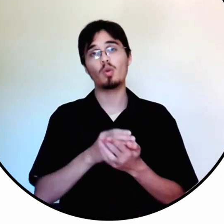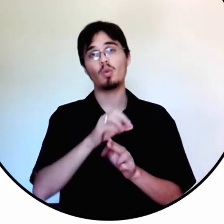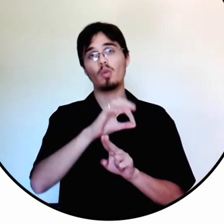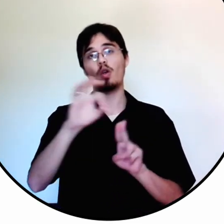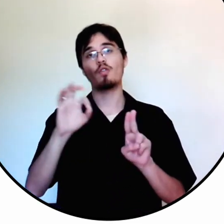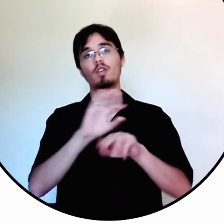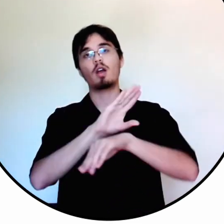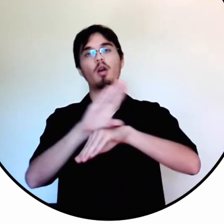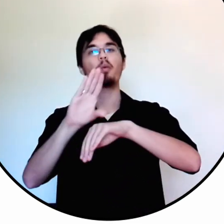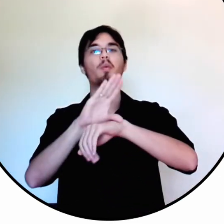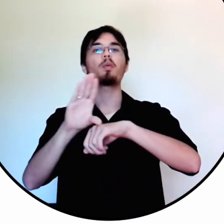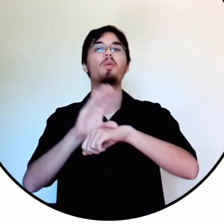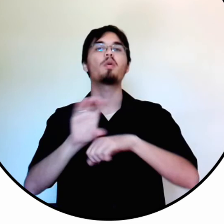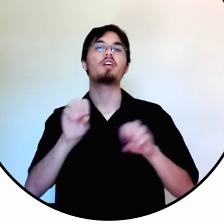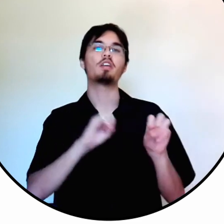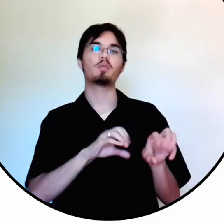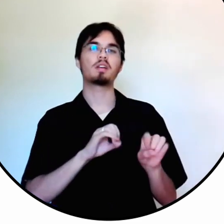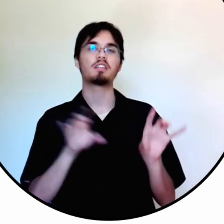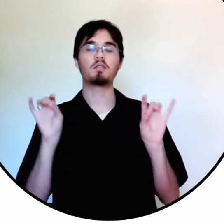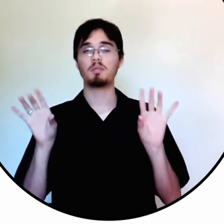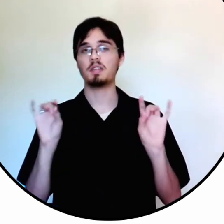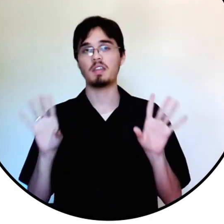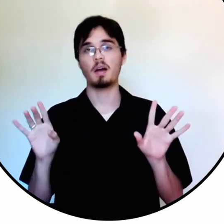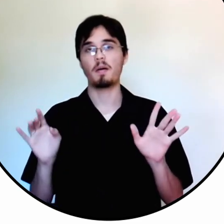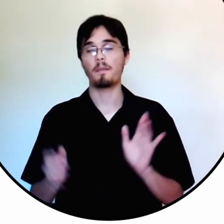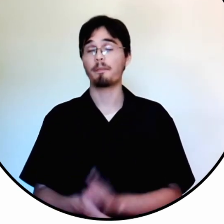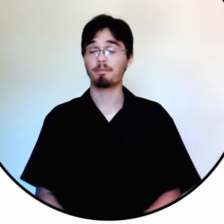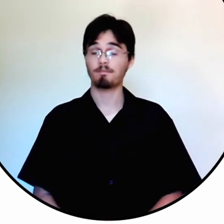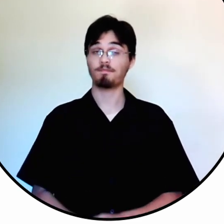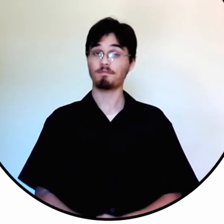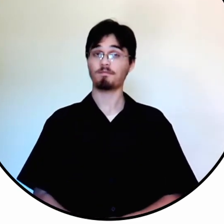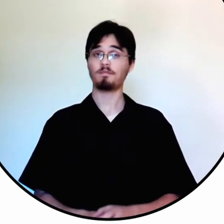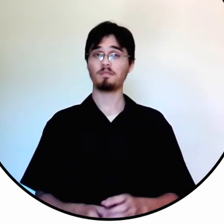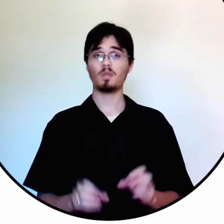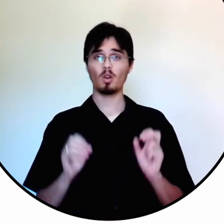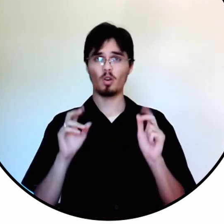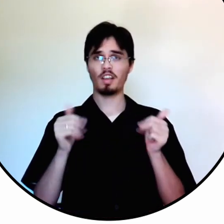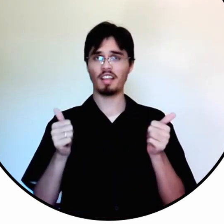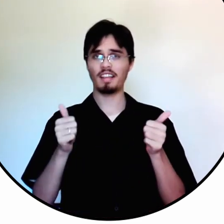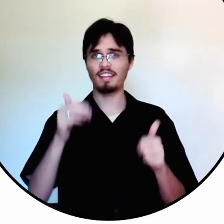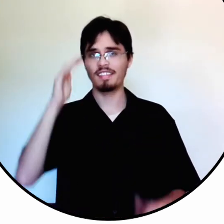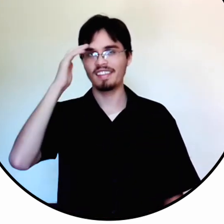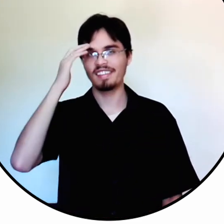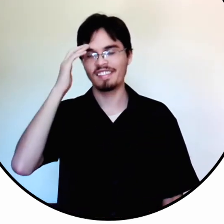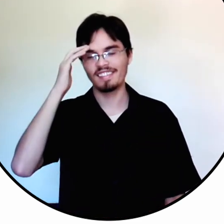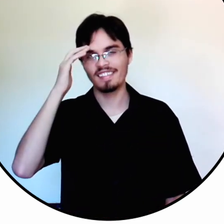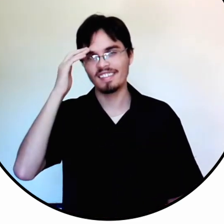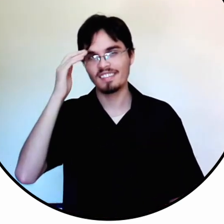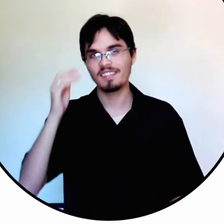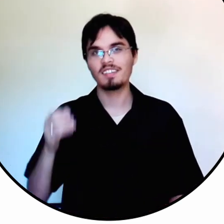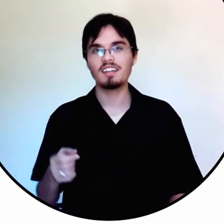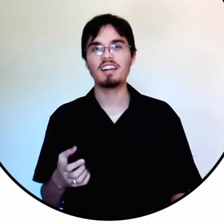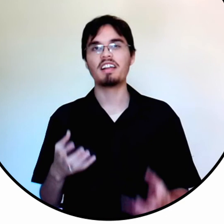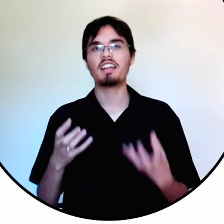E eu estudo na UFSCar o curso de Educação Especial. Ok? Entenderam?